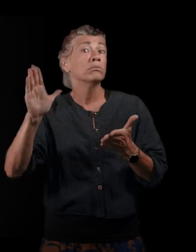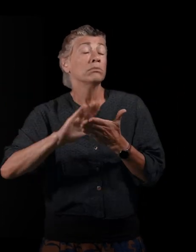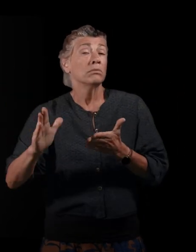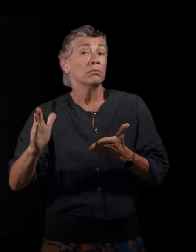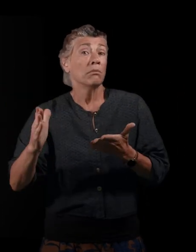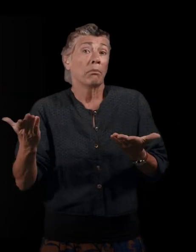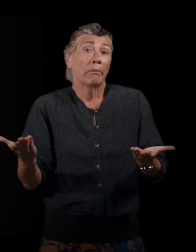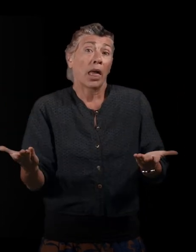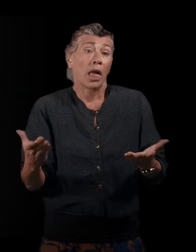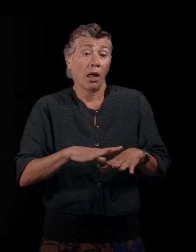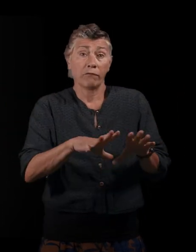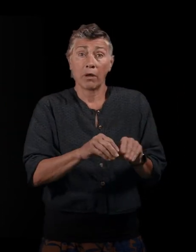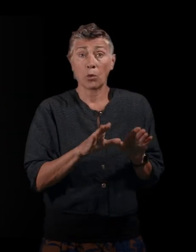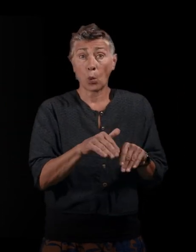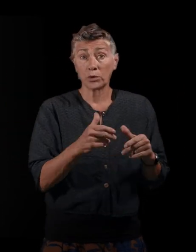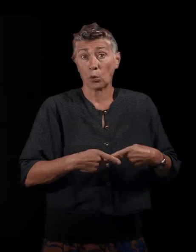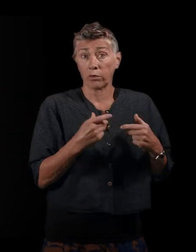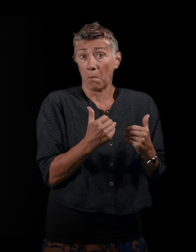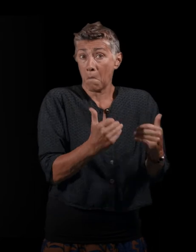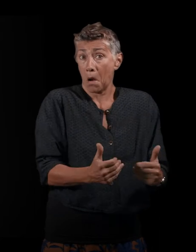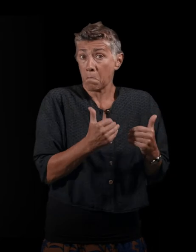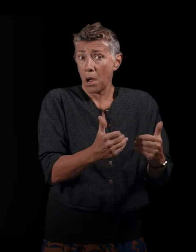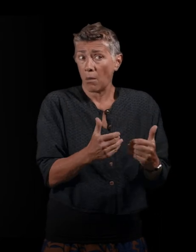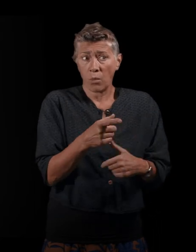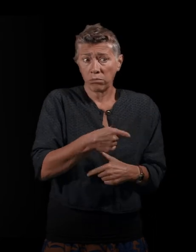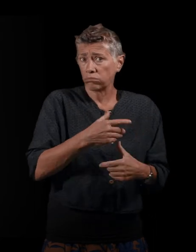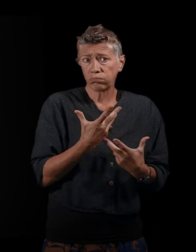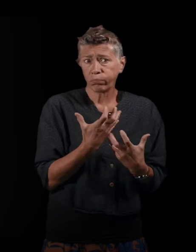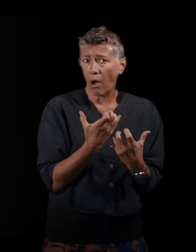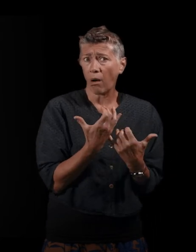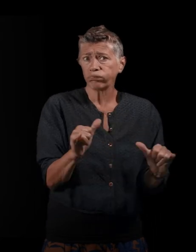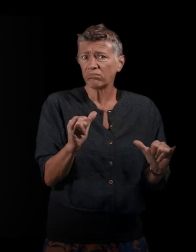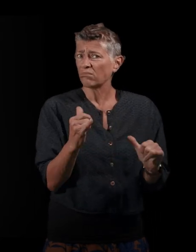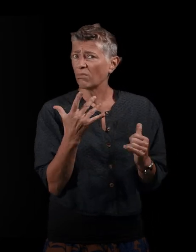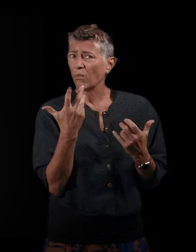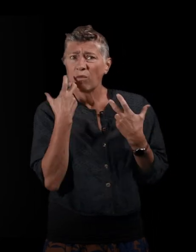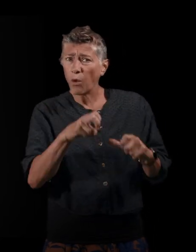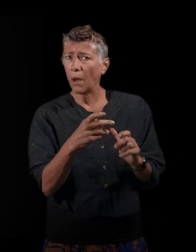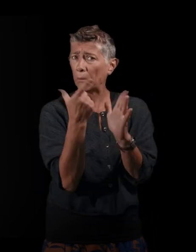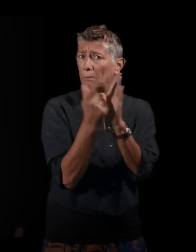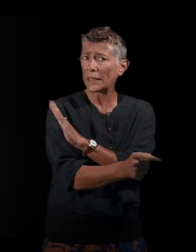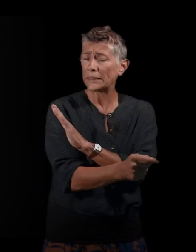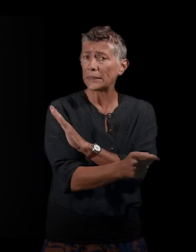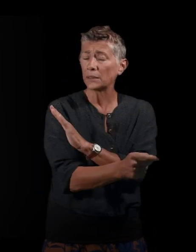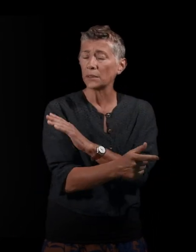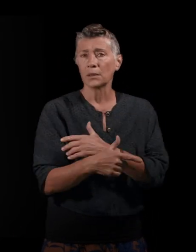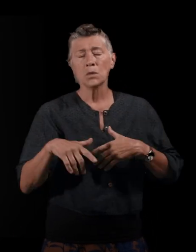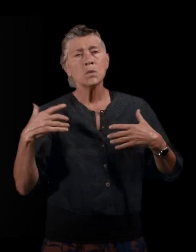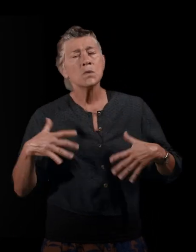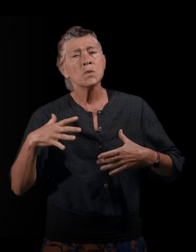eh bien, ils auraient continué leur petite vie chez eux. Ils n'avaient pas envie de partir particulièrement. Je veux dire,'est très, très, très difficile de quitter